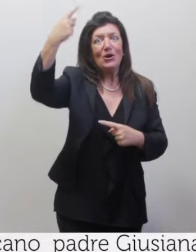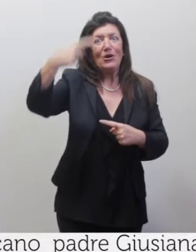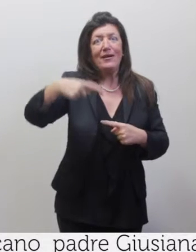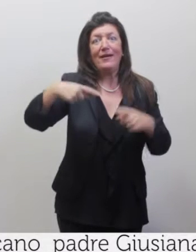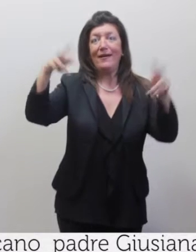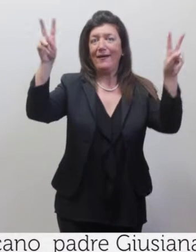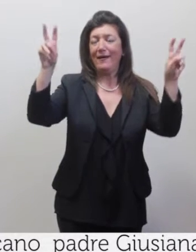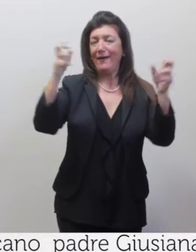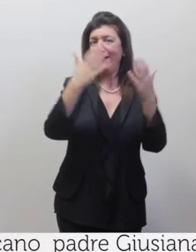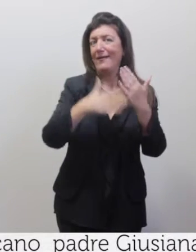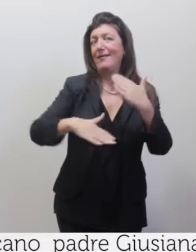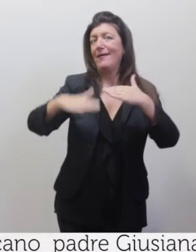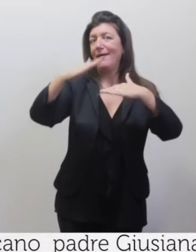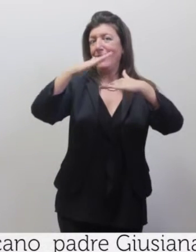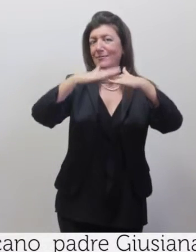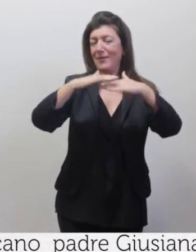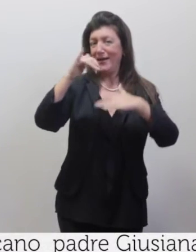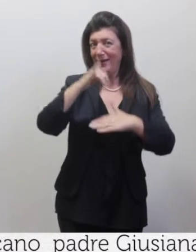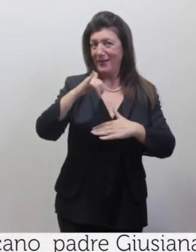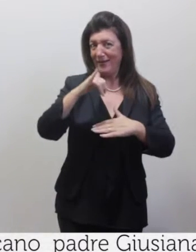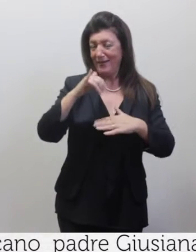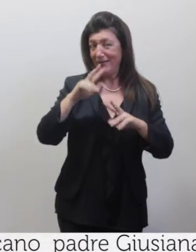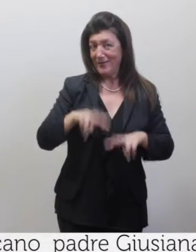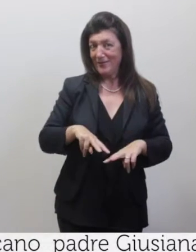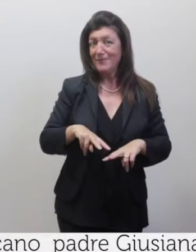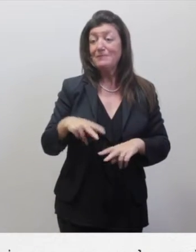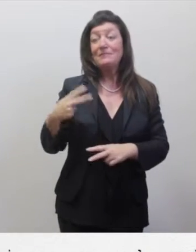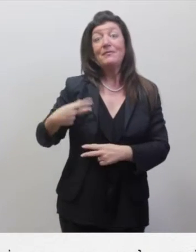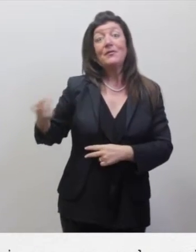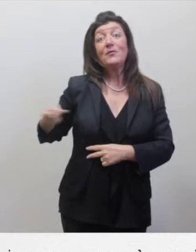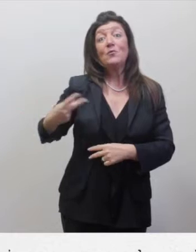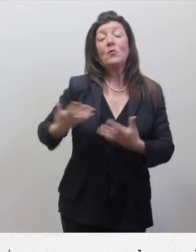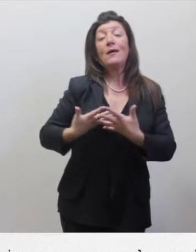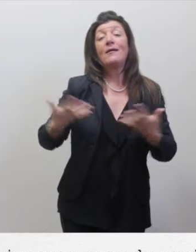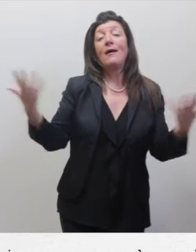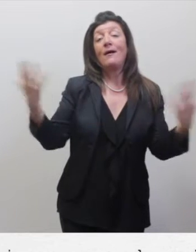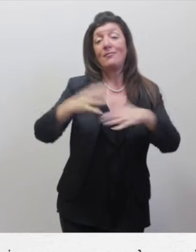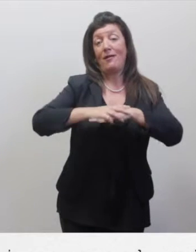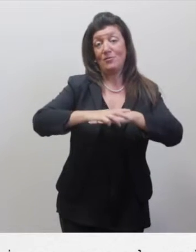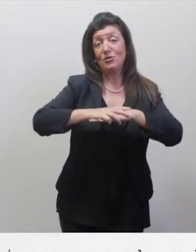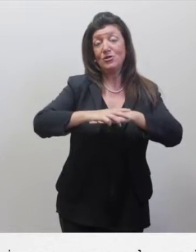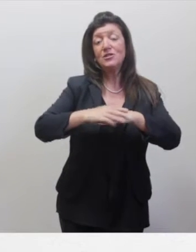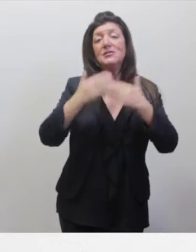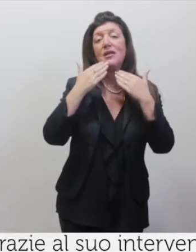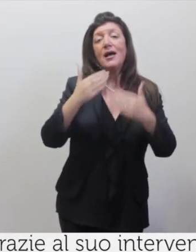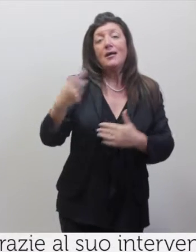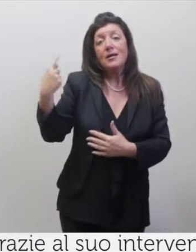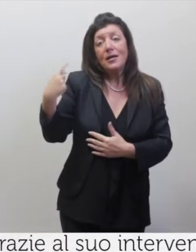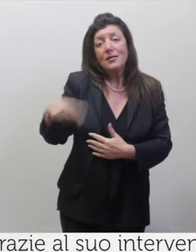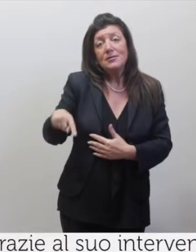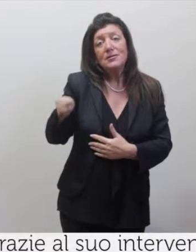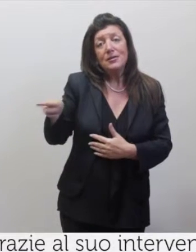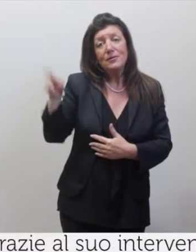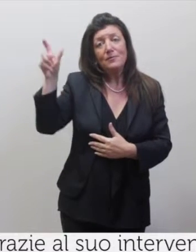gli univa una grande amicizia grazie al suo intervento il giovane studente giovanni